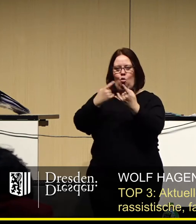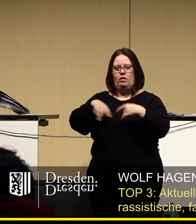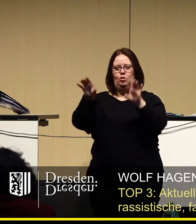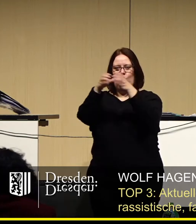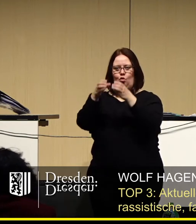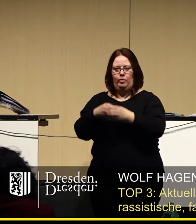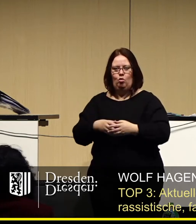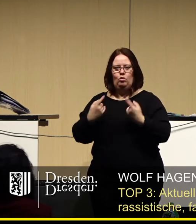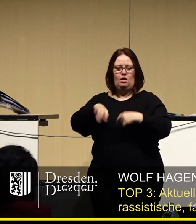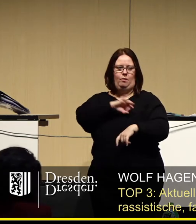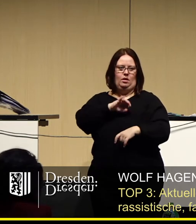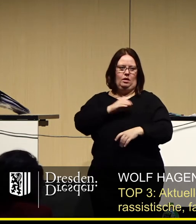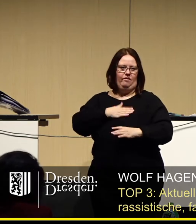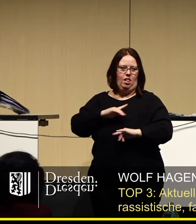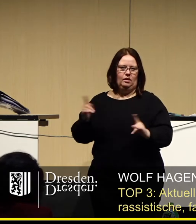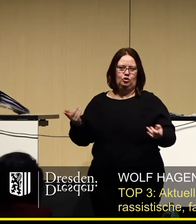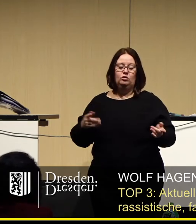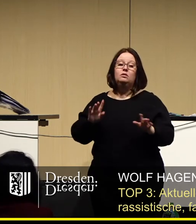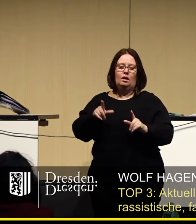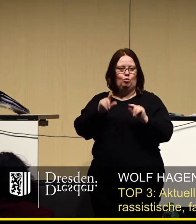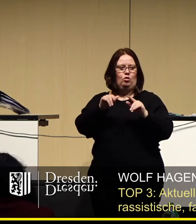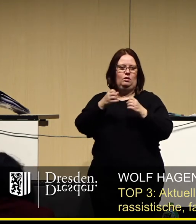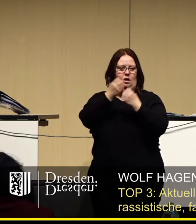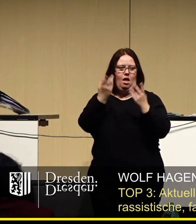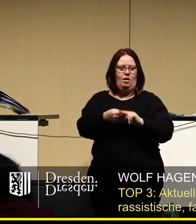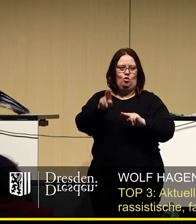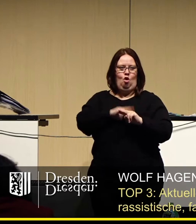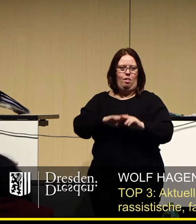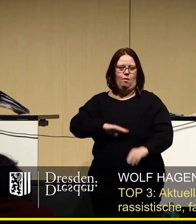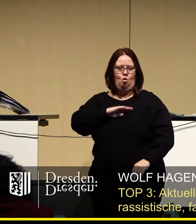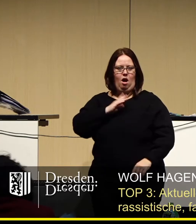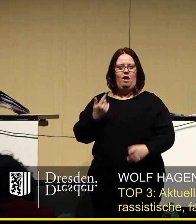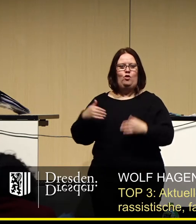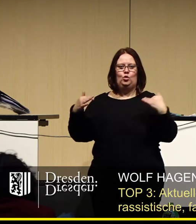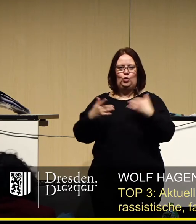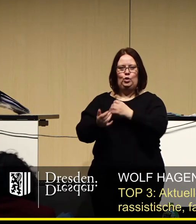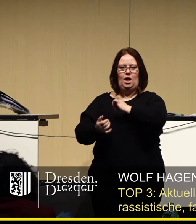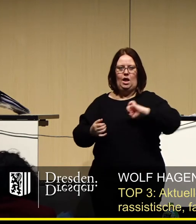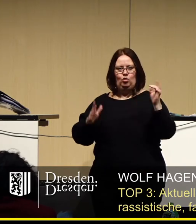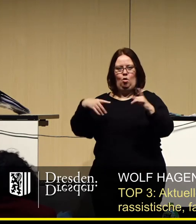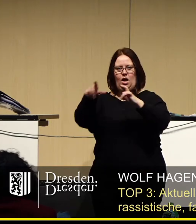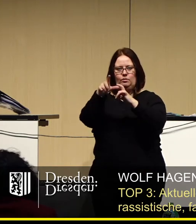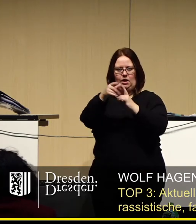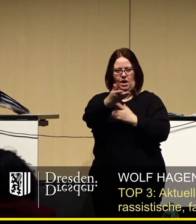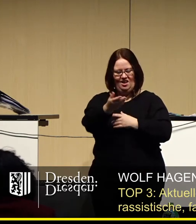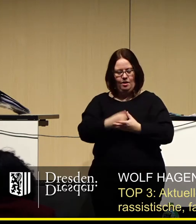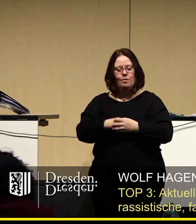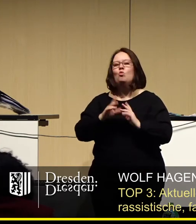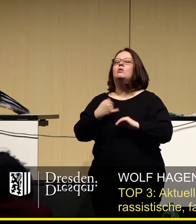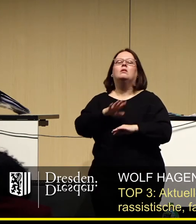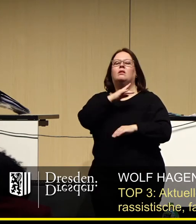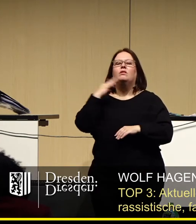Gruppierungen oder Parteien nicht passt, dann zeigt das die Doppelmoral von Grünen, Linken und leider auch der SPD. Die